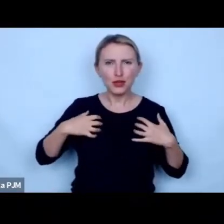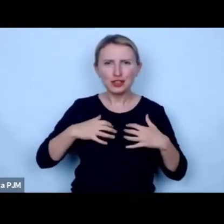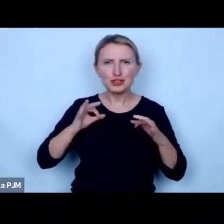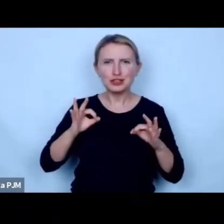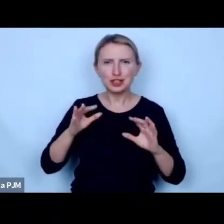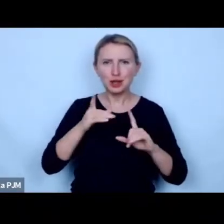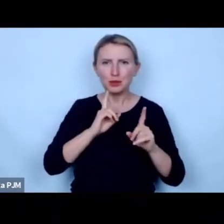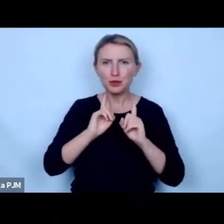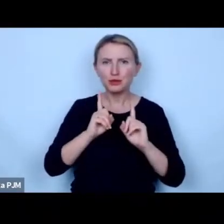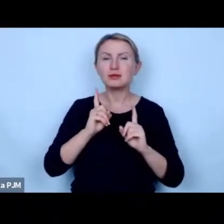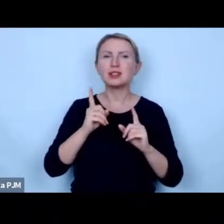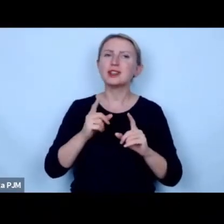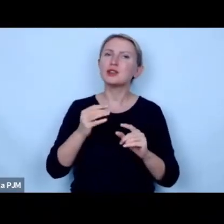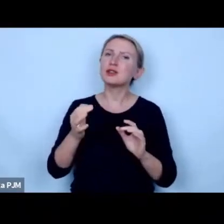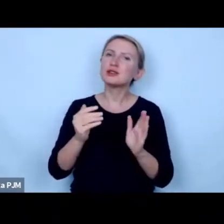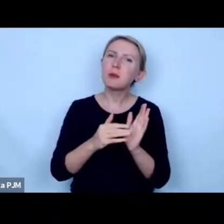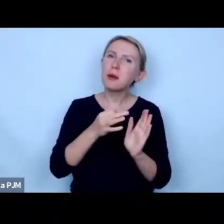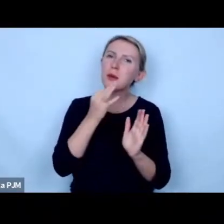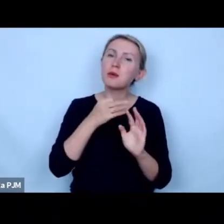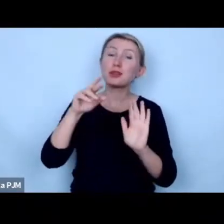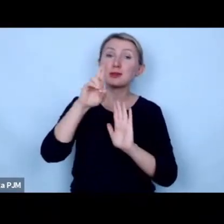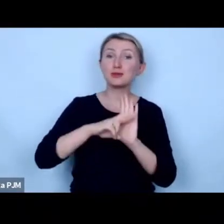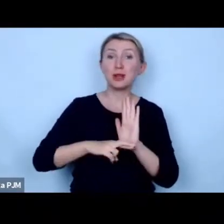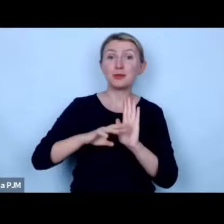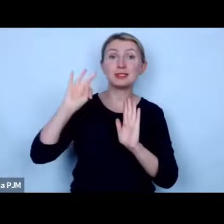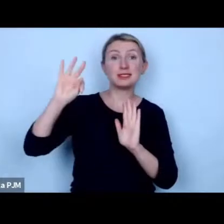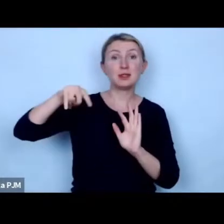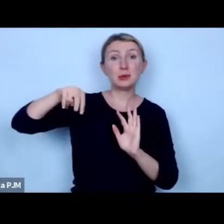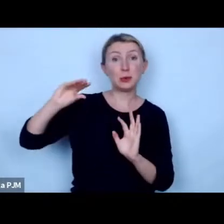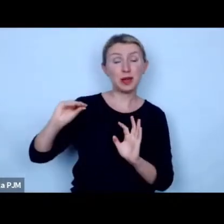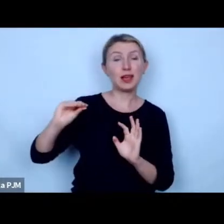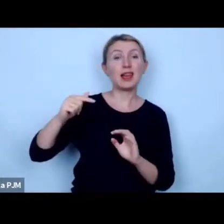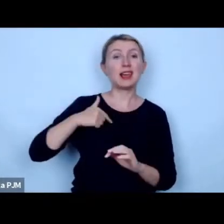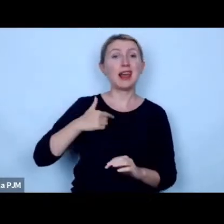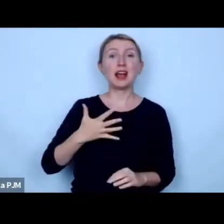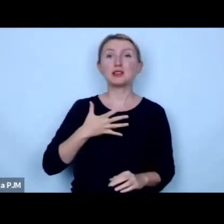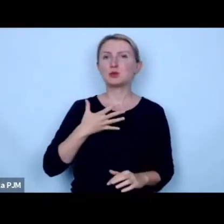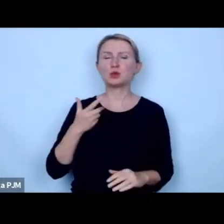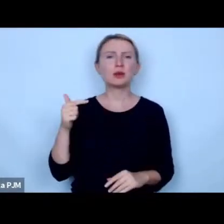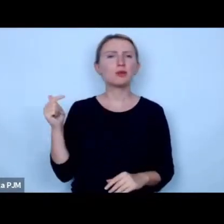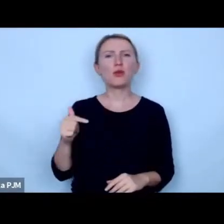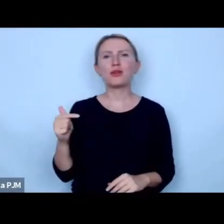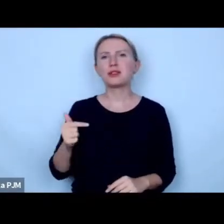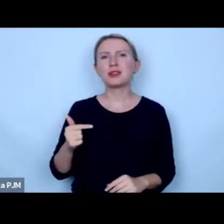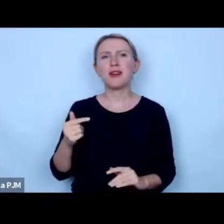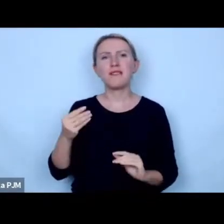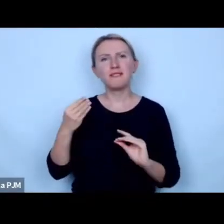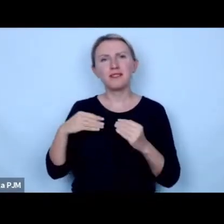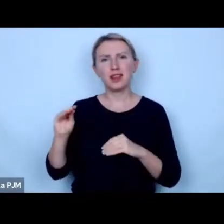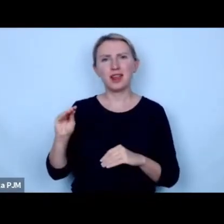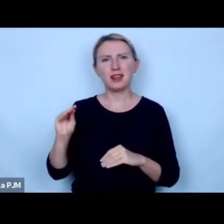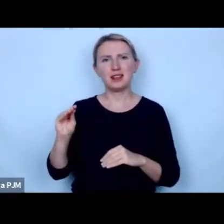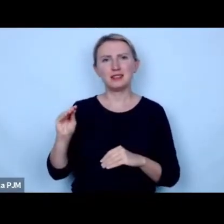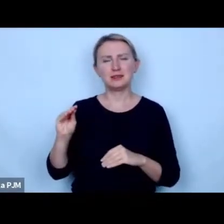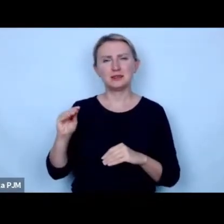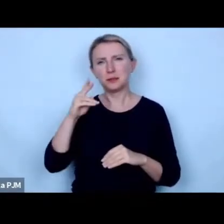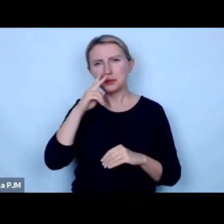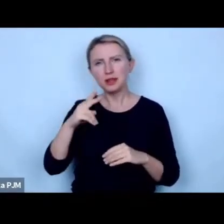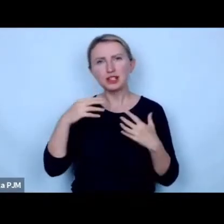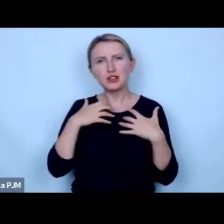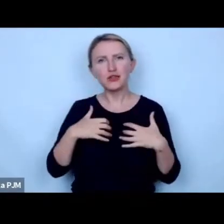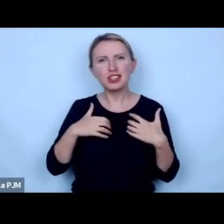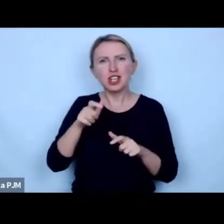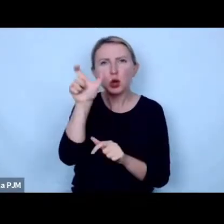wciąż chyba wymaga poprawy bo te przepisy unijne według mnie powinny w większym stopniu wziąć pod uwagę zwierzę jako